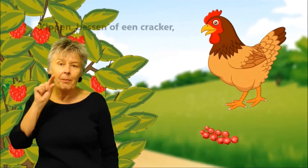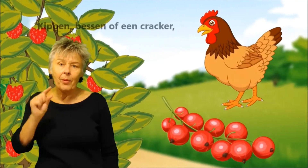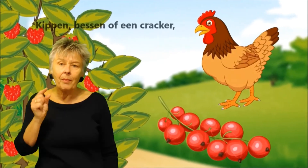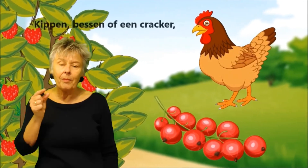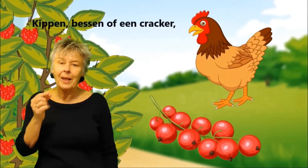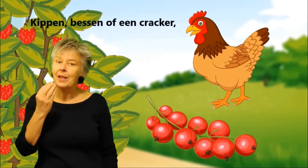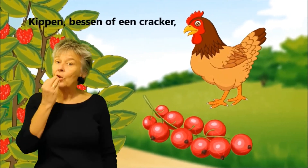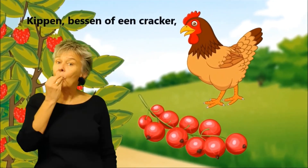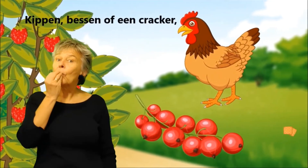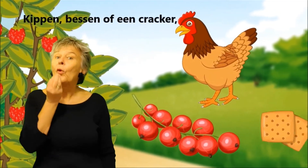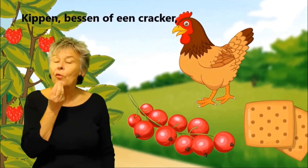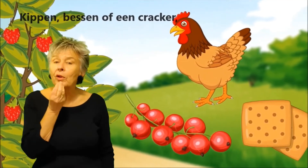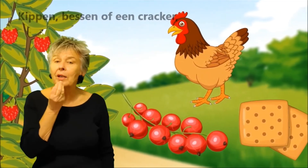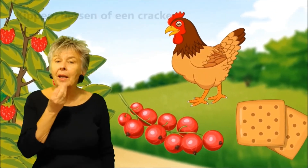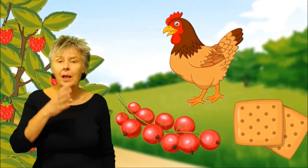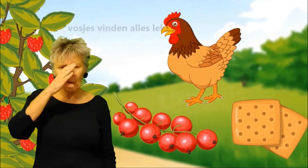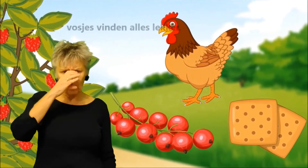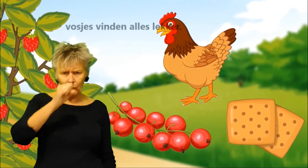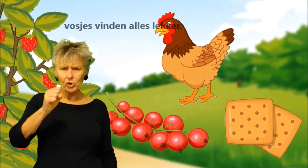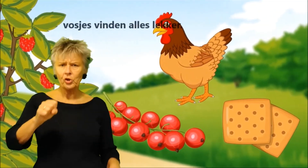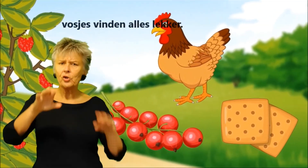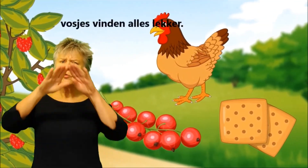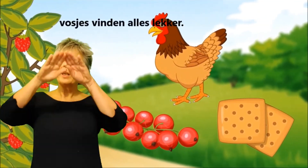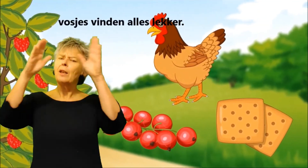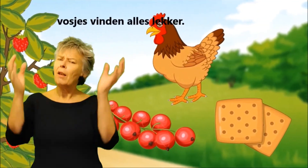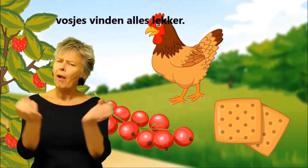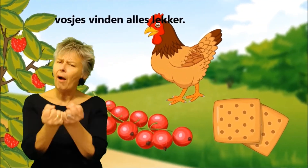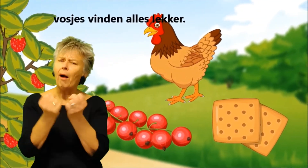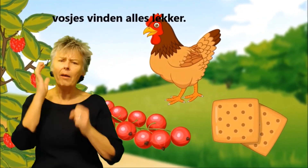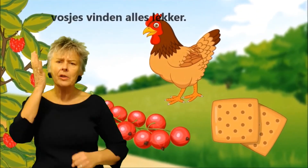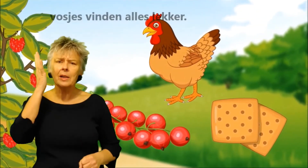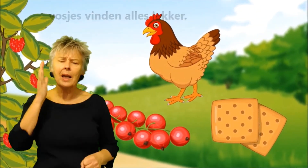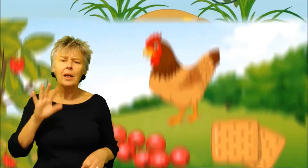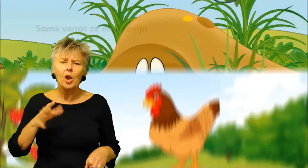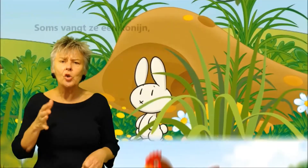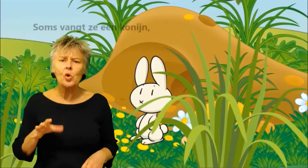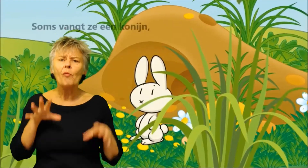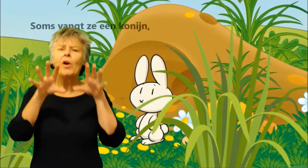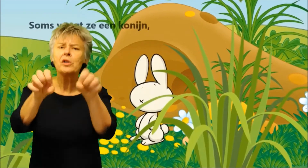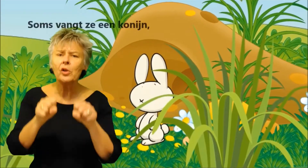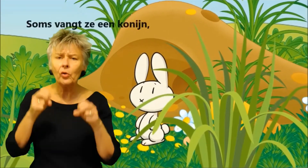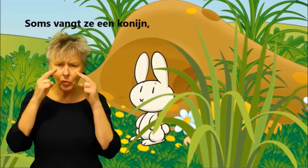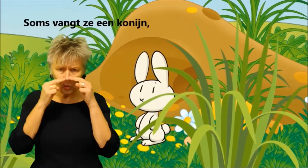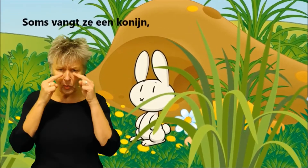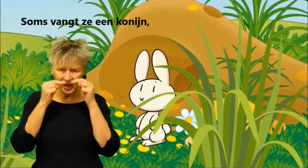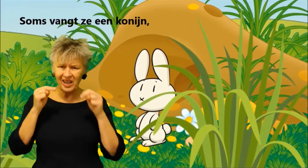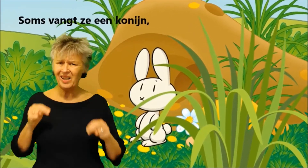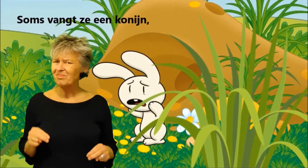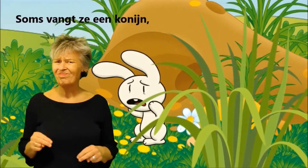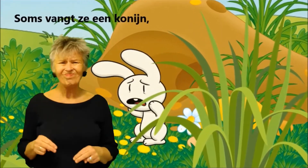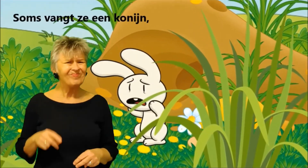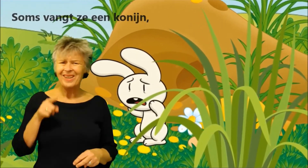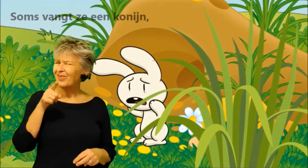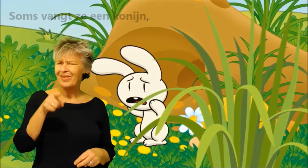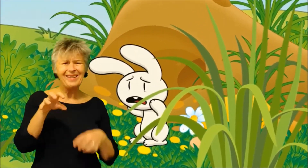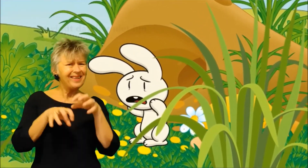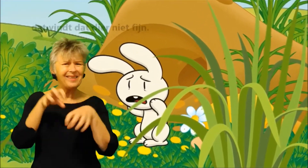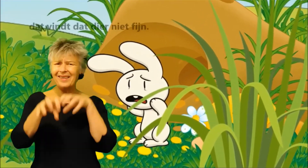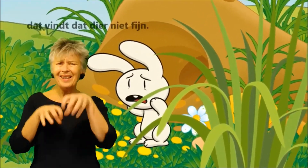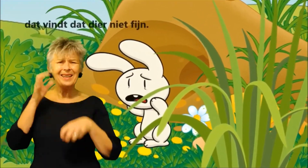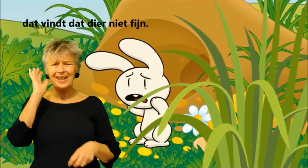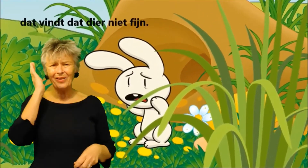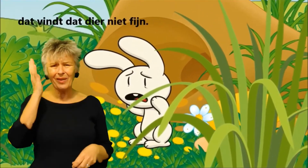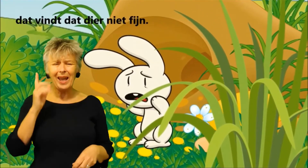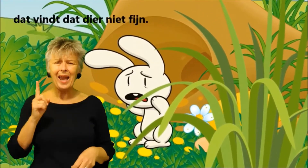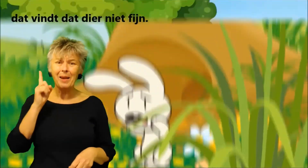Kippen, bessen, molven, trekken Vosjes vinden alles lekker Soms pakt ze een konijn Ik vind